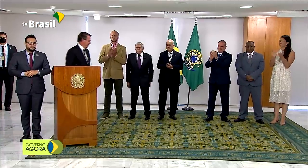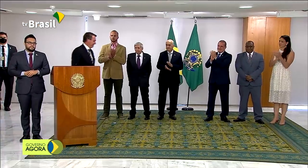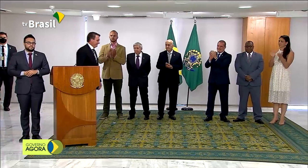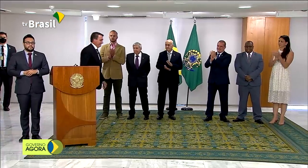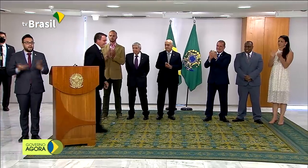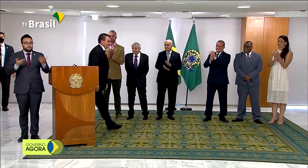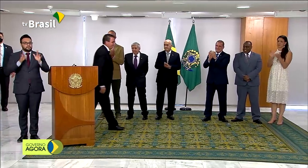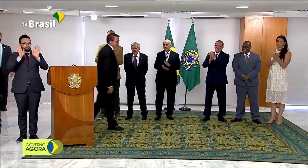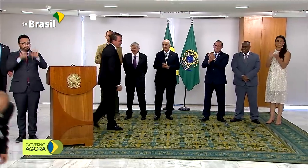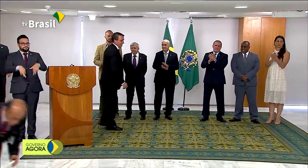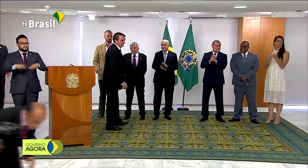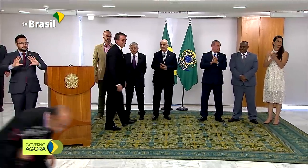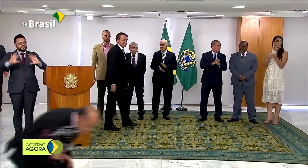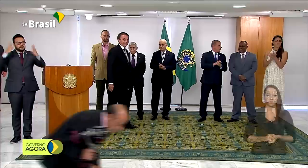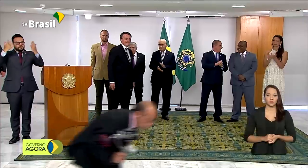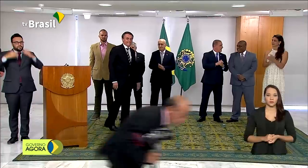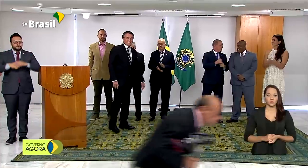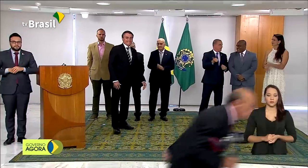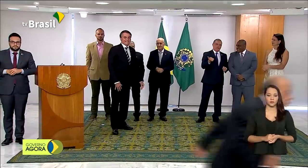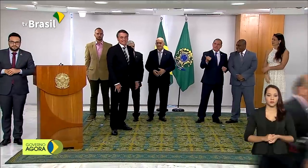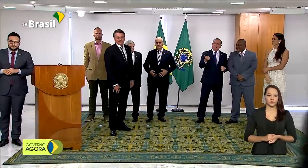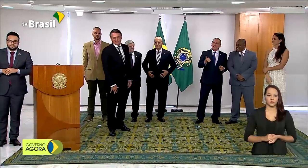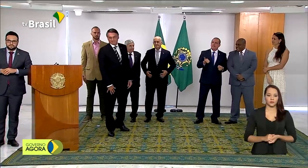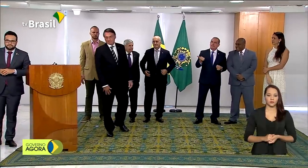Está encerrada essa cerimônia.